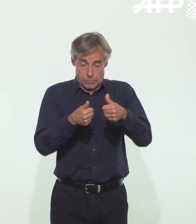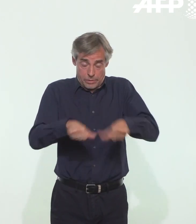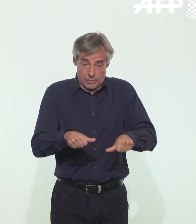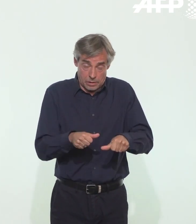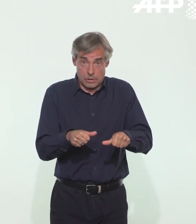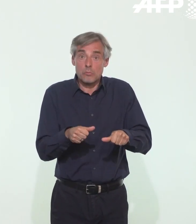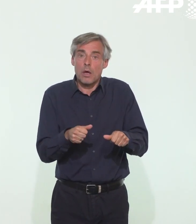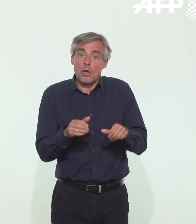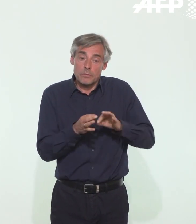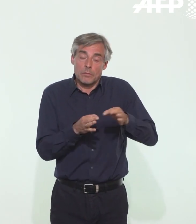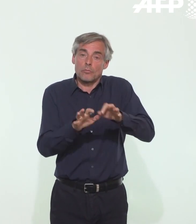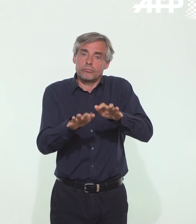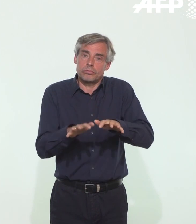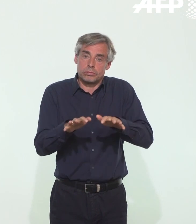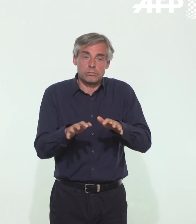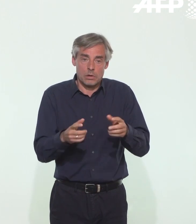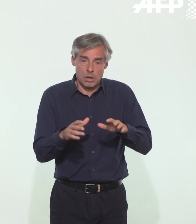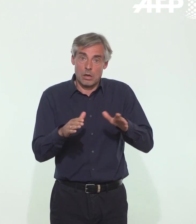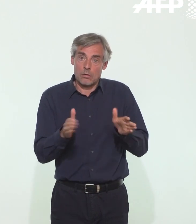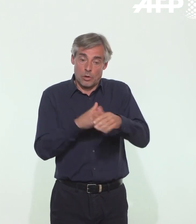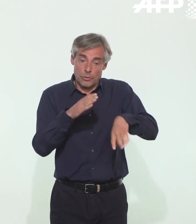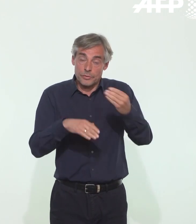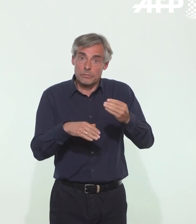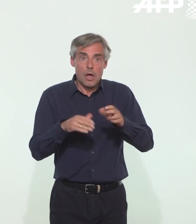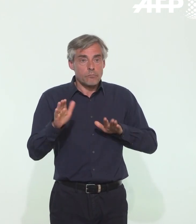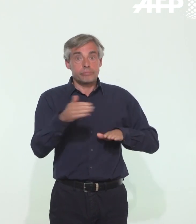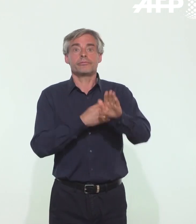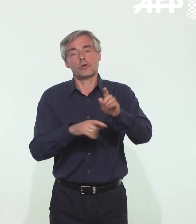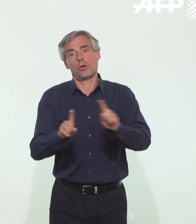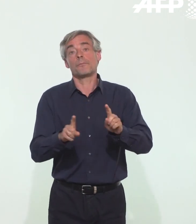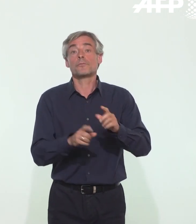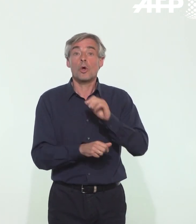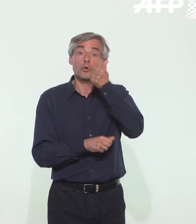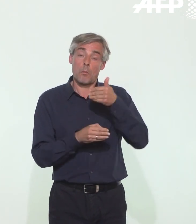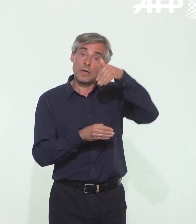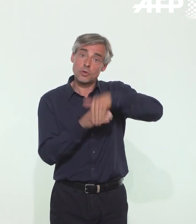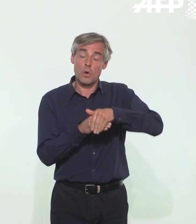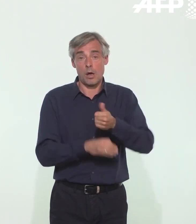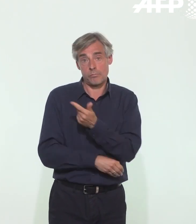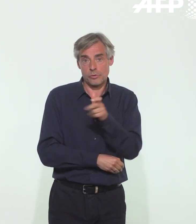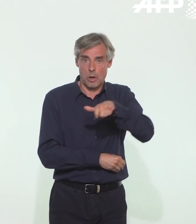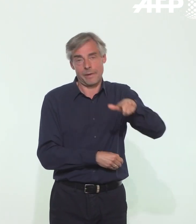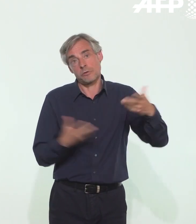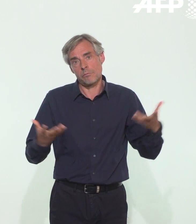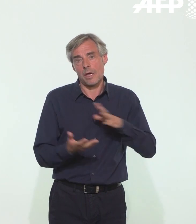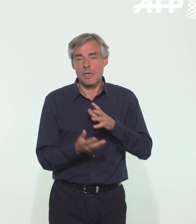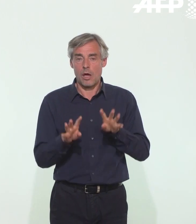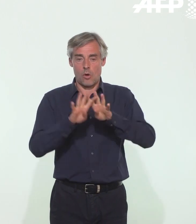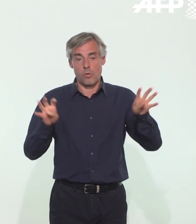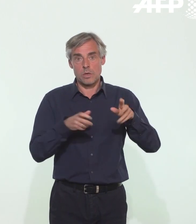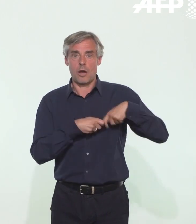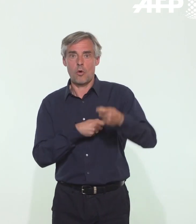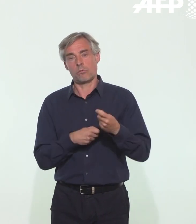sur l'accélérateur alors qu'à compter de demain soir, vous le savez, un certain nombre de personnes vont profiter d'un week-end